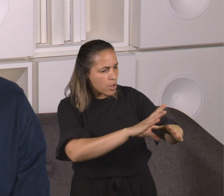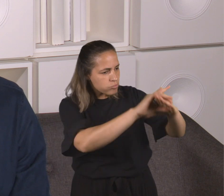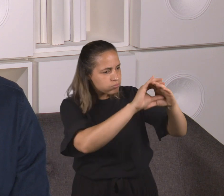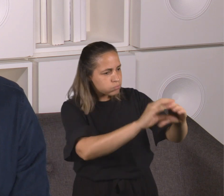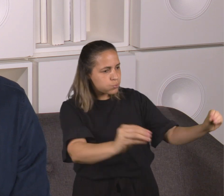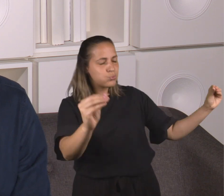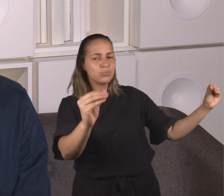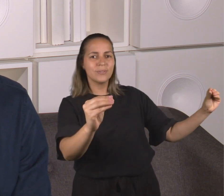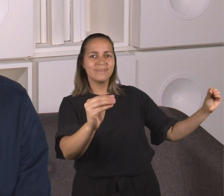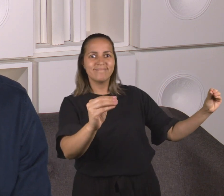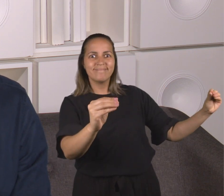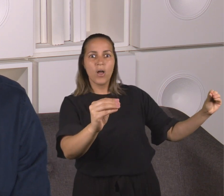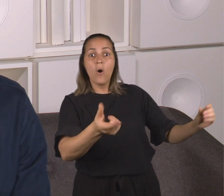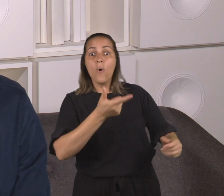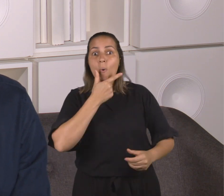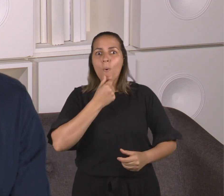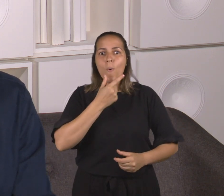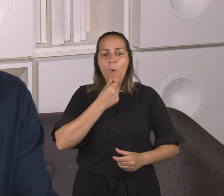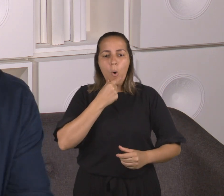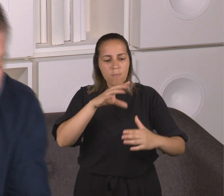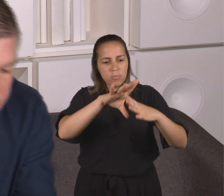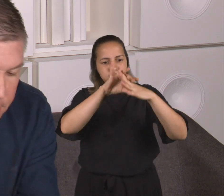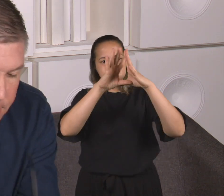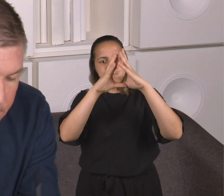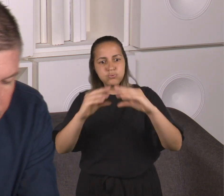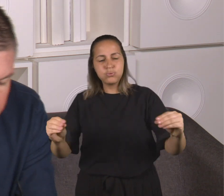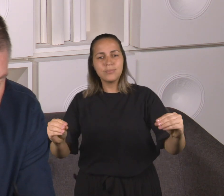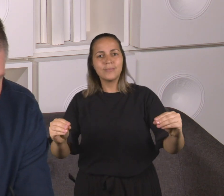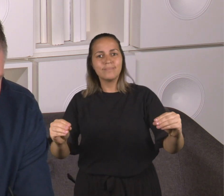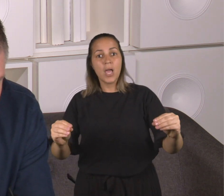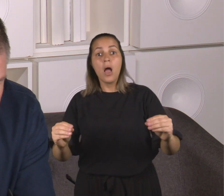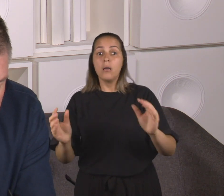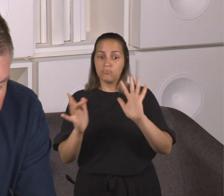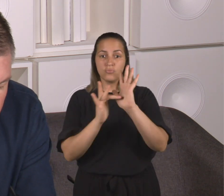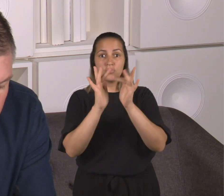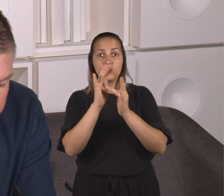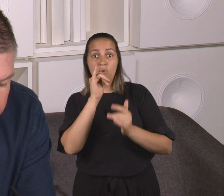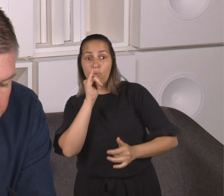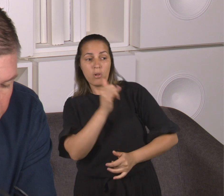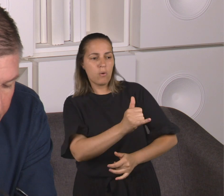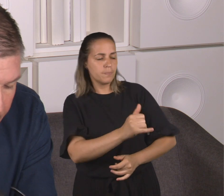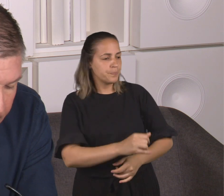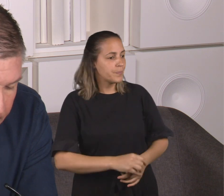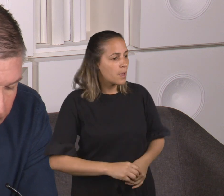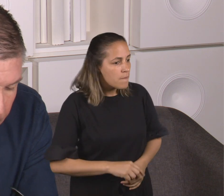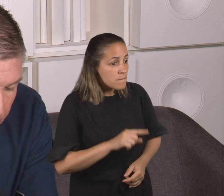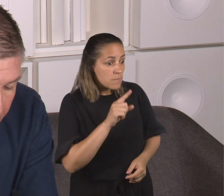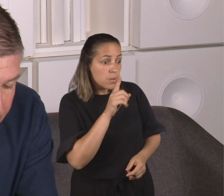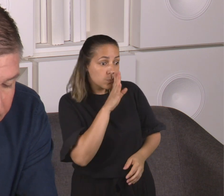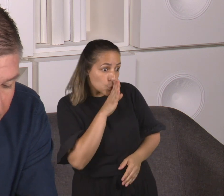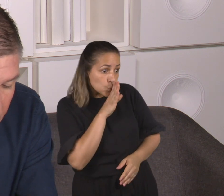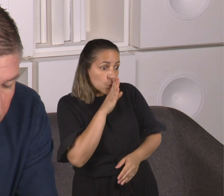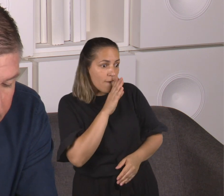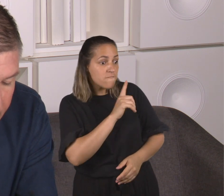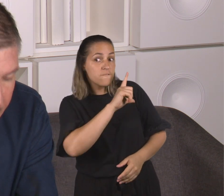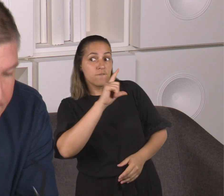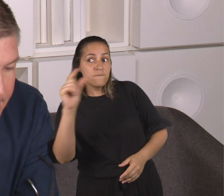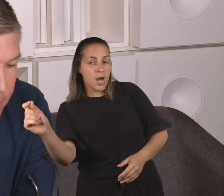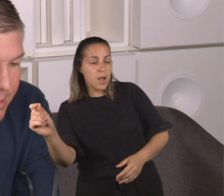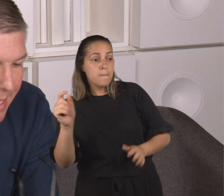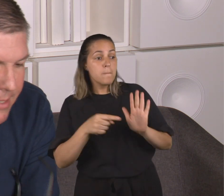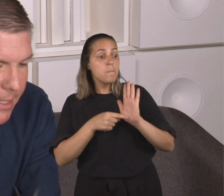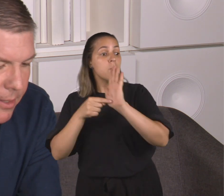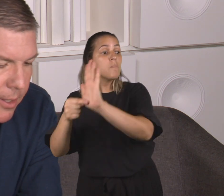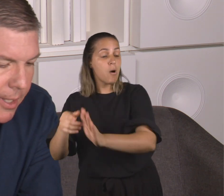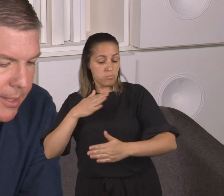imediatamente a lepra o deixou. Então Jesus lhe ordenou, não conte isso a ninguém, mas vá mostrar